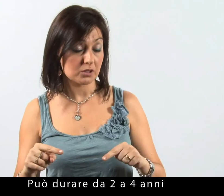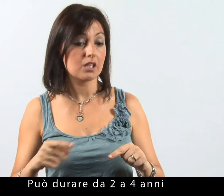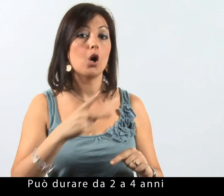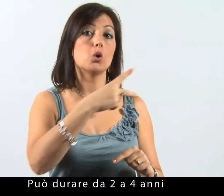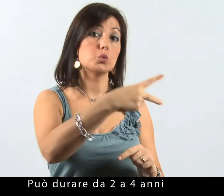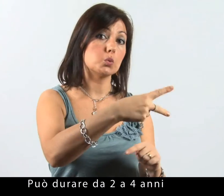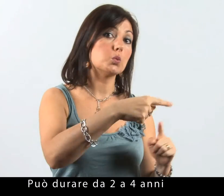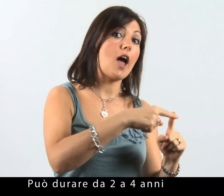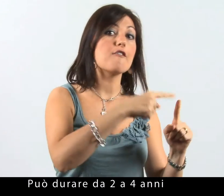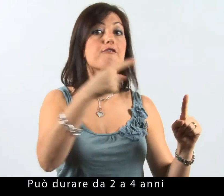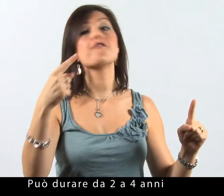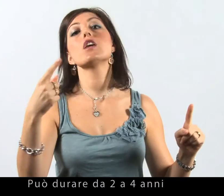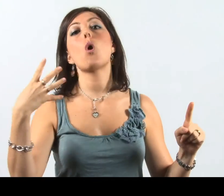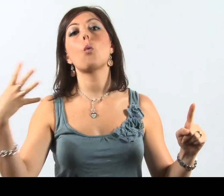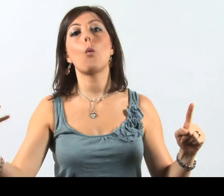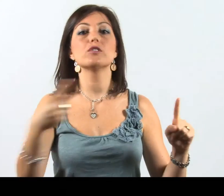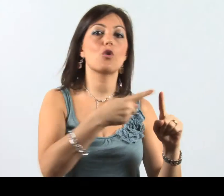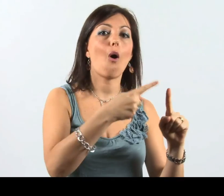Può durare dai 2 ai 4 anni.